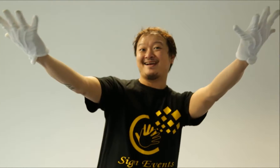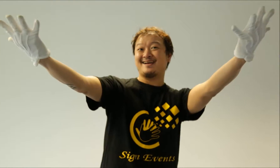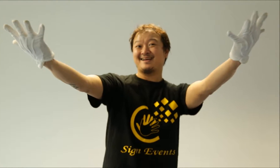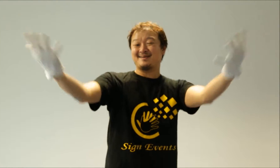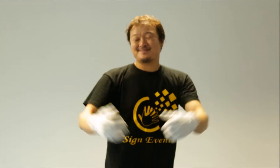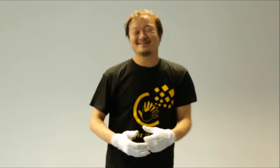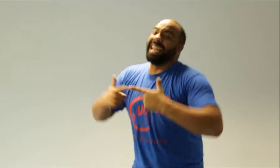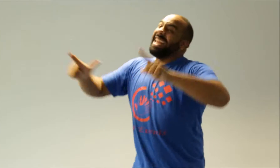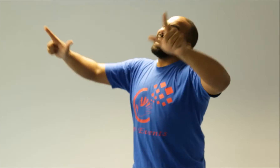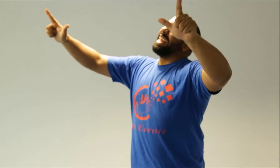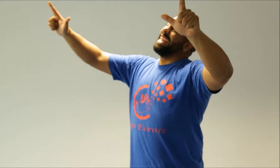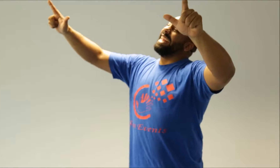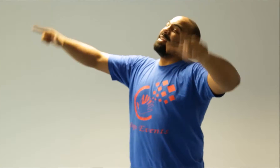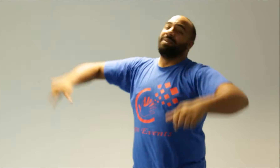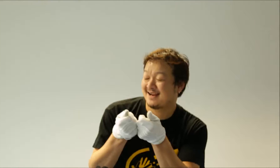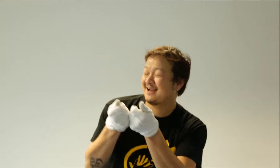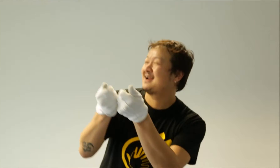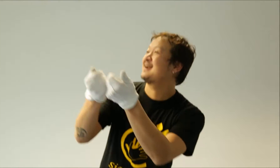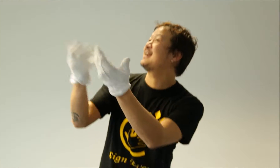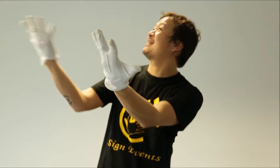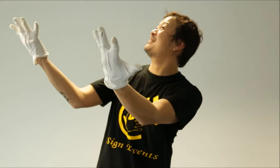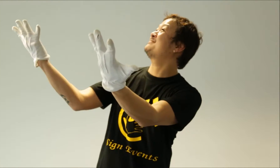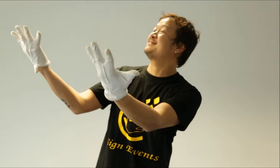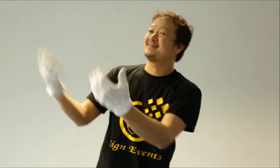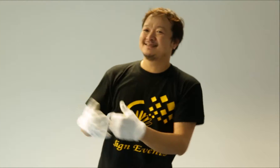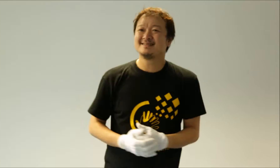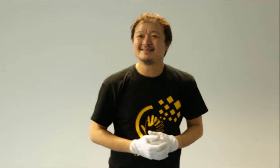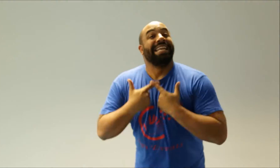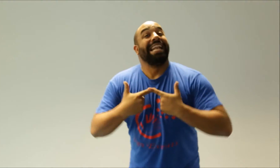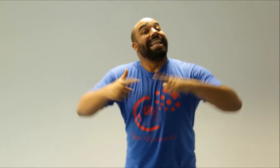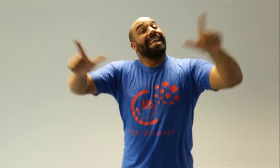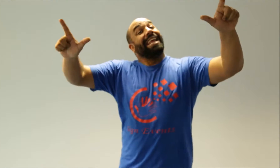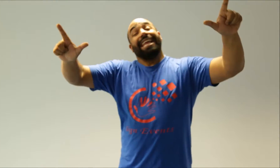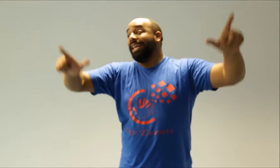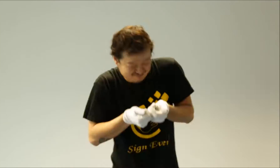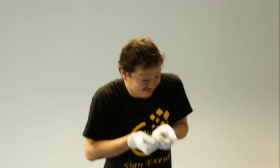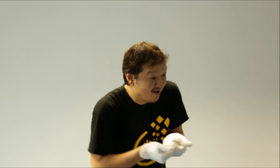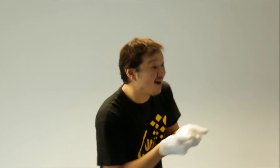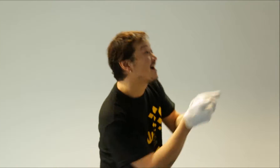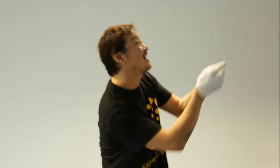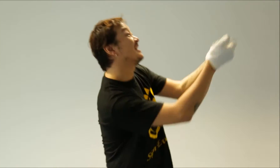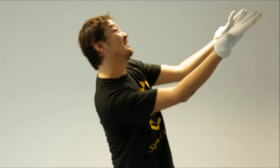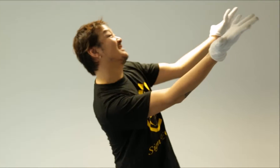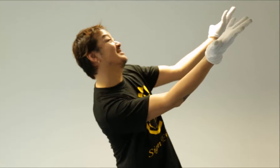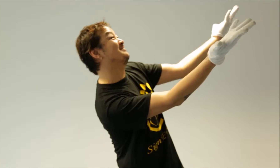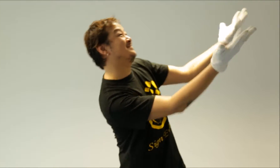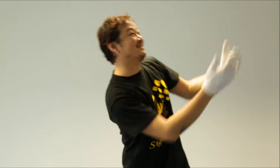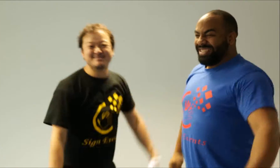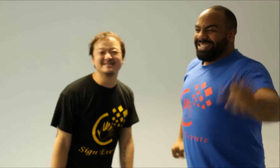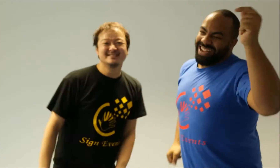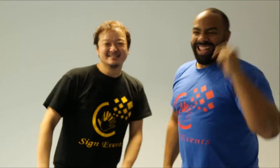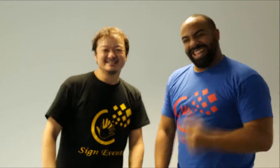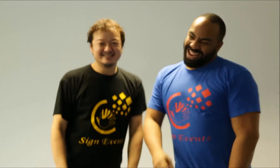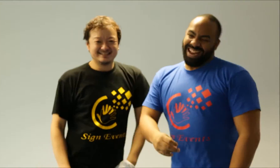Brida ! Brida ! Brida ! Brida ! Brida Brida !